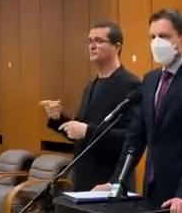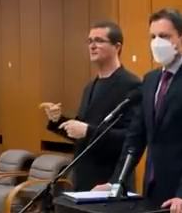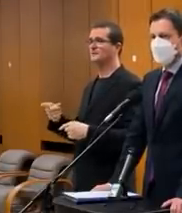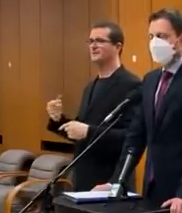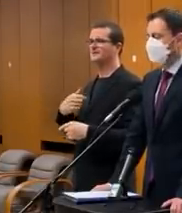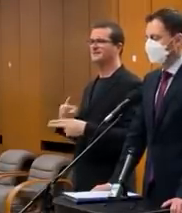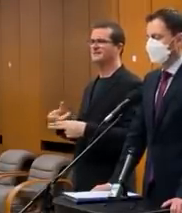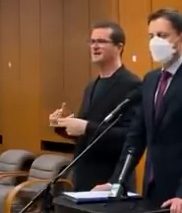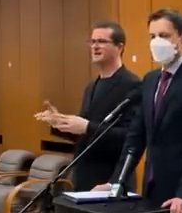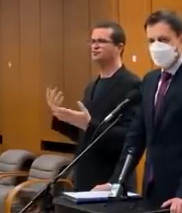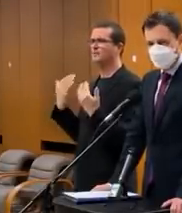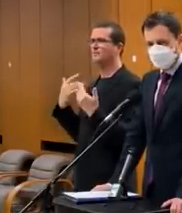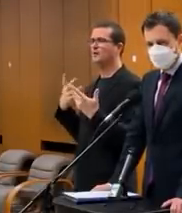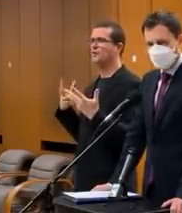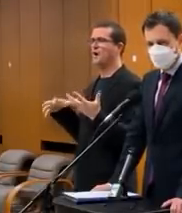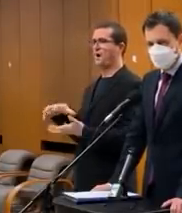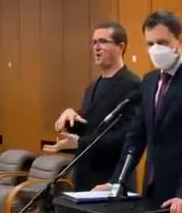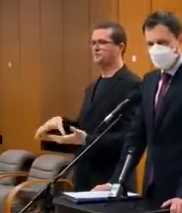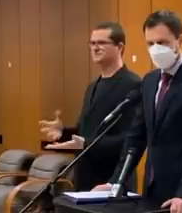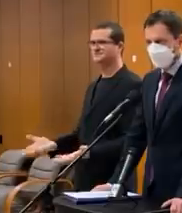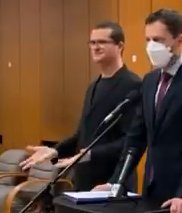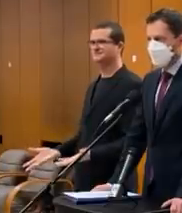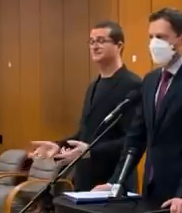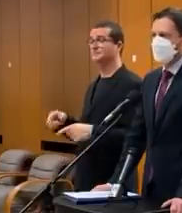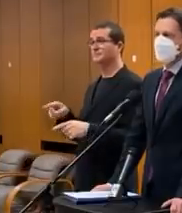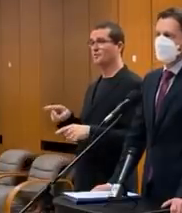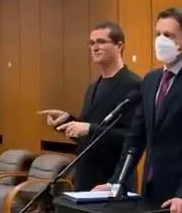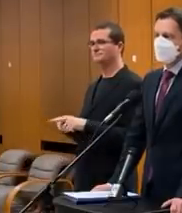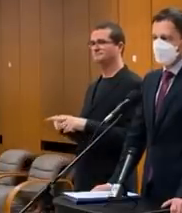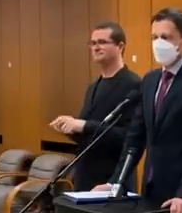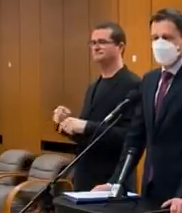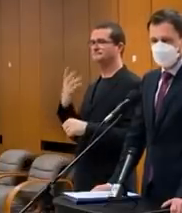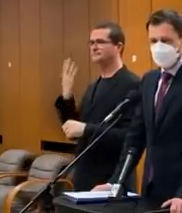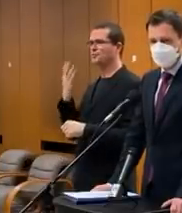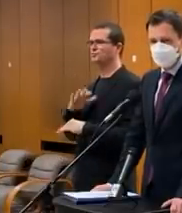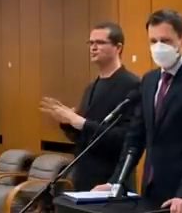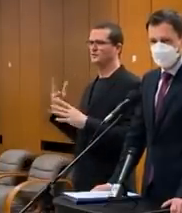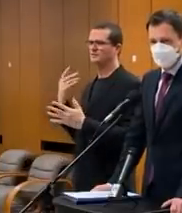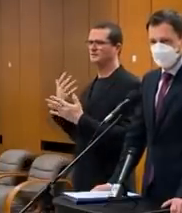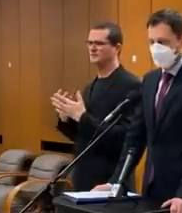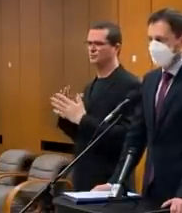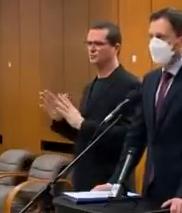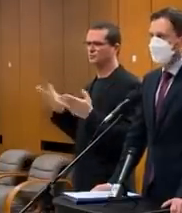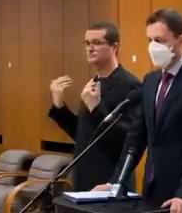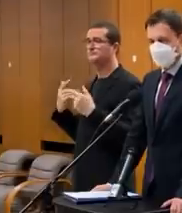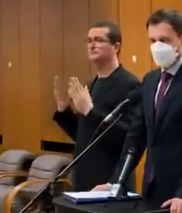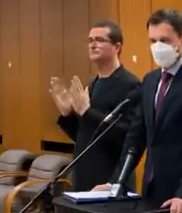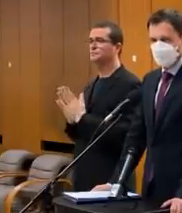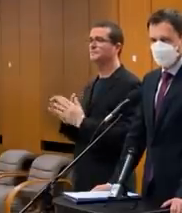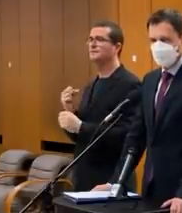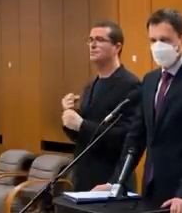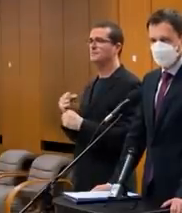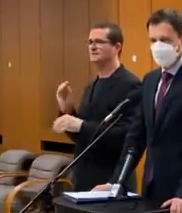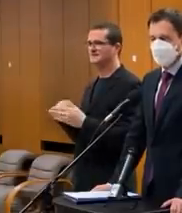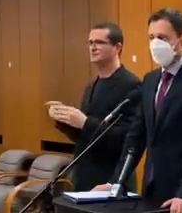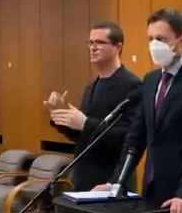nevyvolávali atmosféru paniky. To sme sa myslím, že poučili pri každom tom variante. A prosím, neurobme znovu